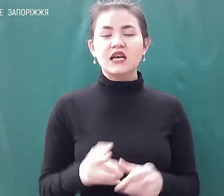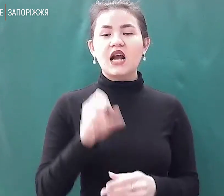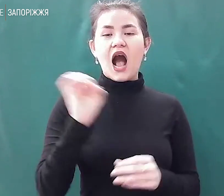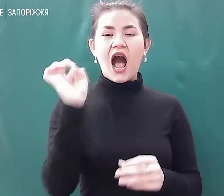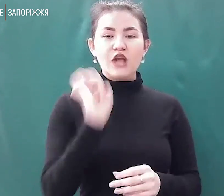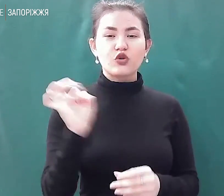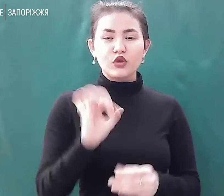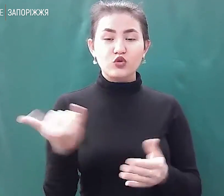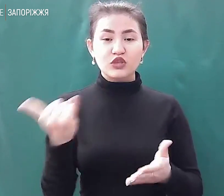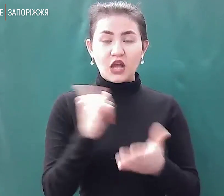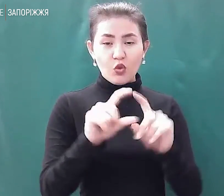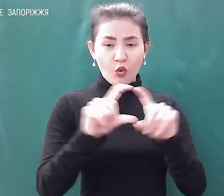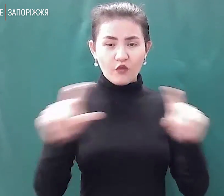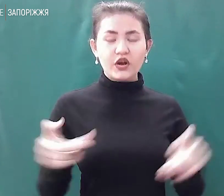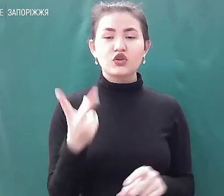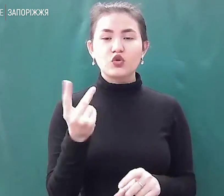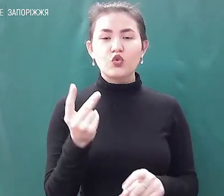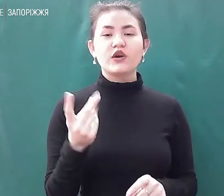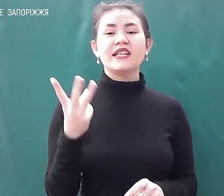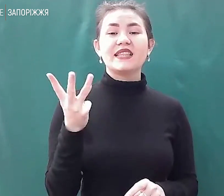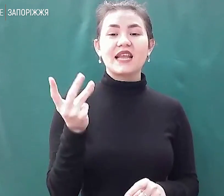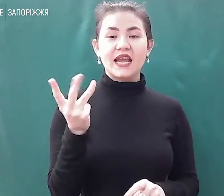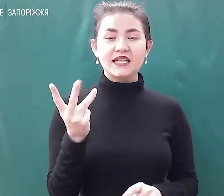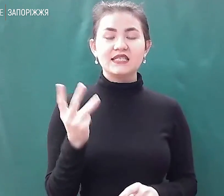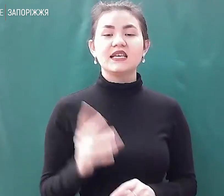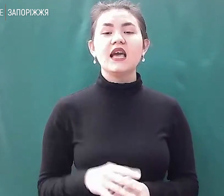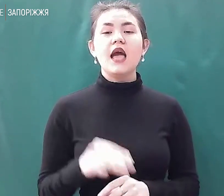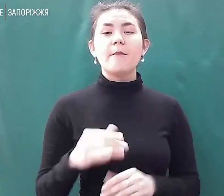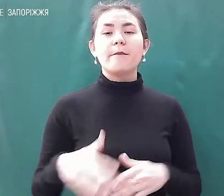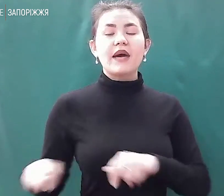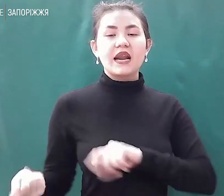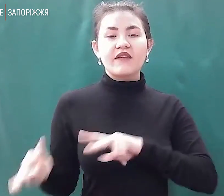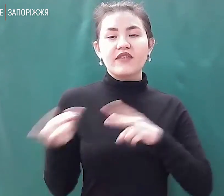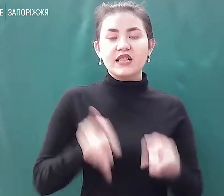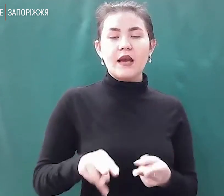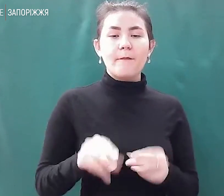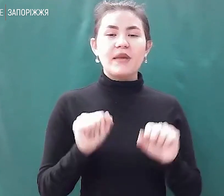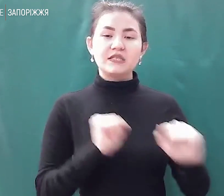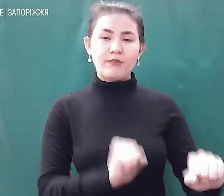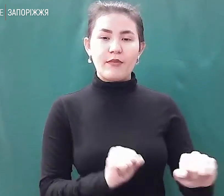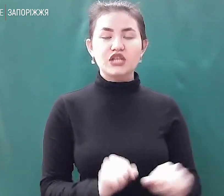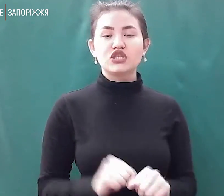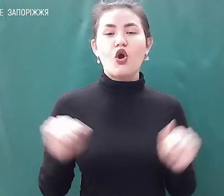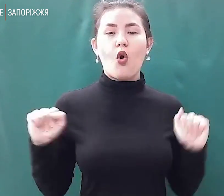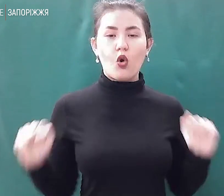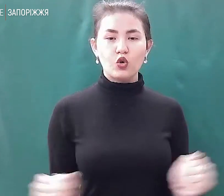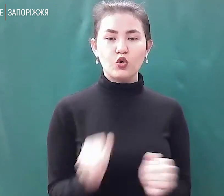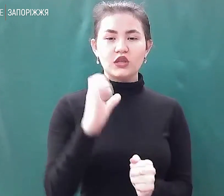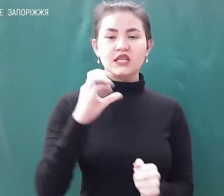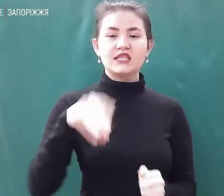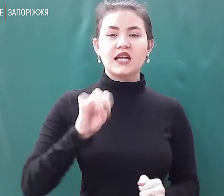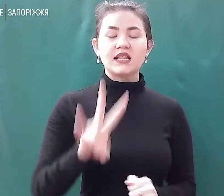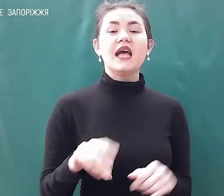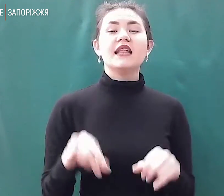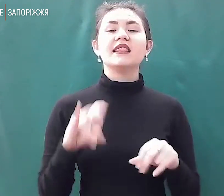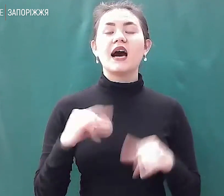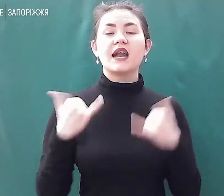другий та третій енергоблоки перевели у безпечний холодний стан. Наразі в роботі залишається